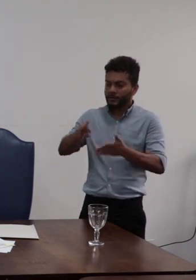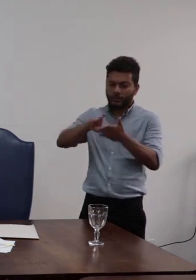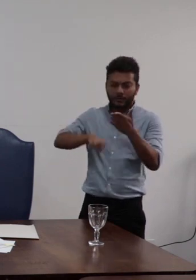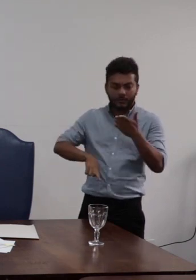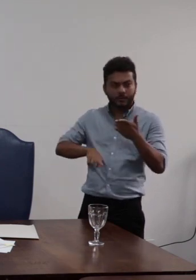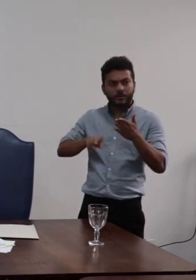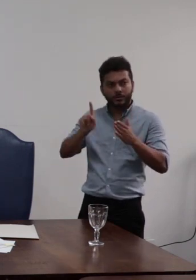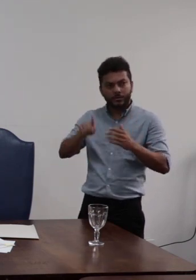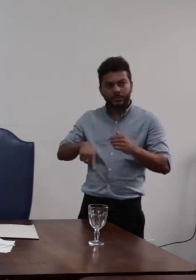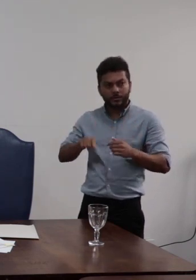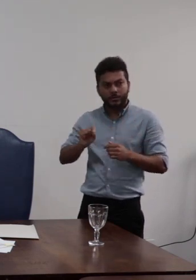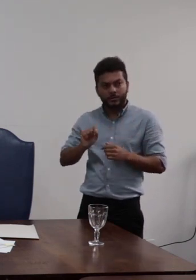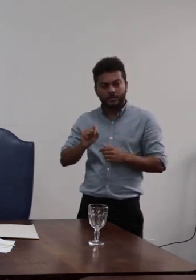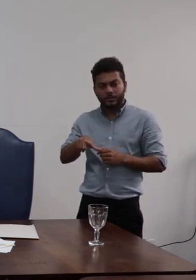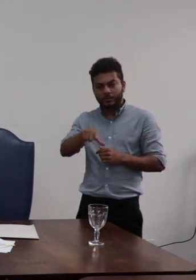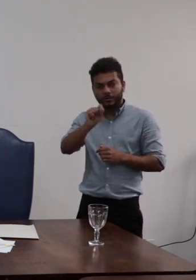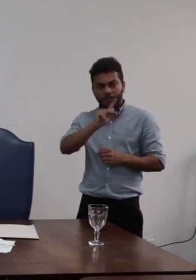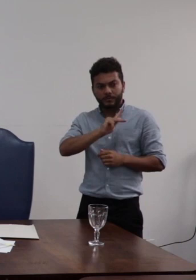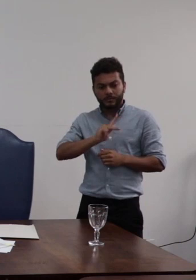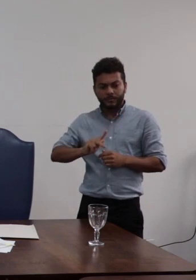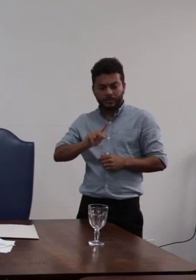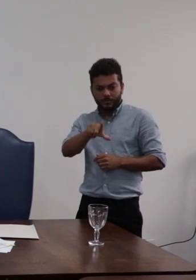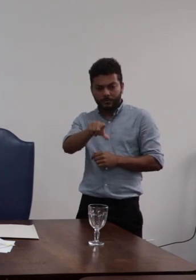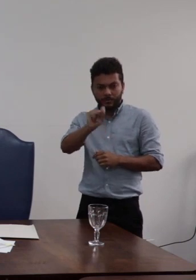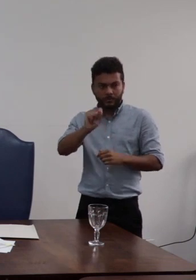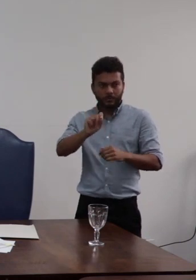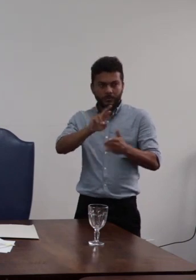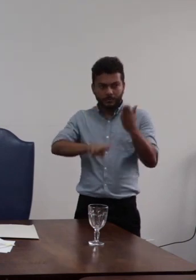indicado pelo presidente dentre os membros do conselho